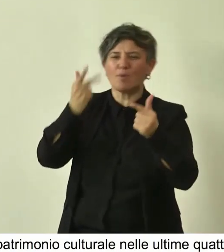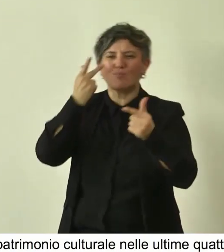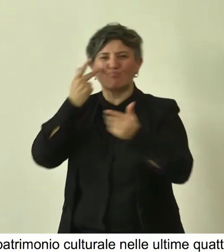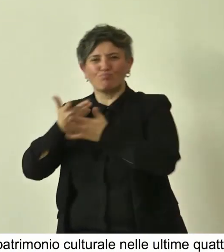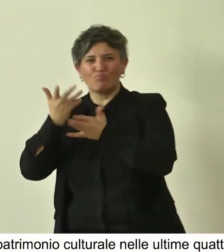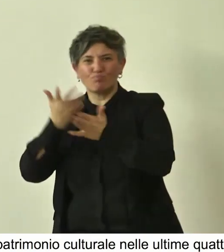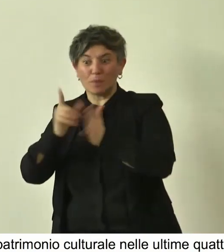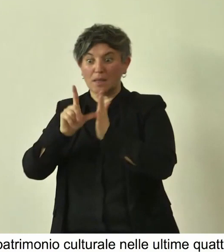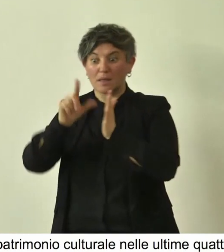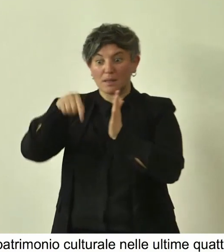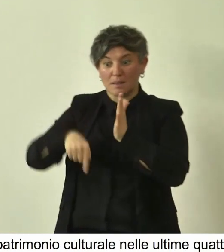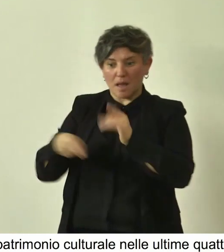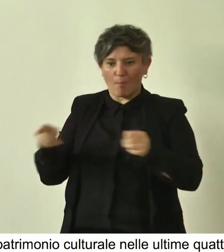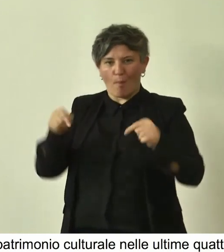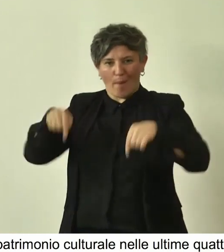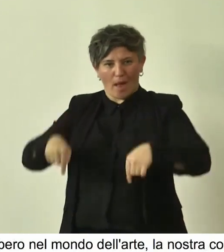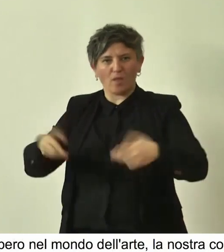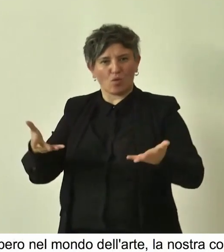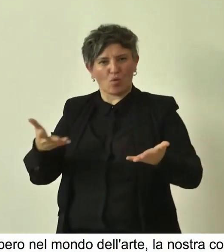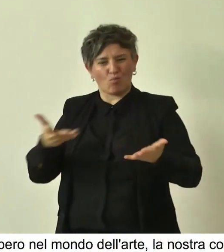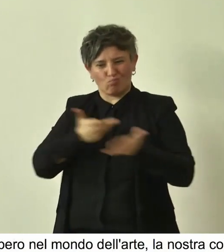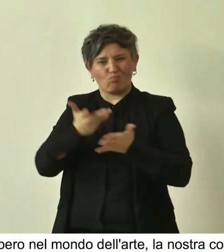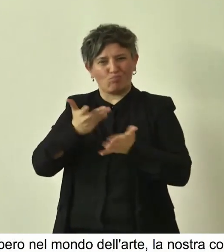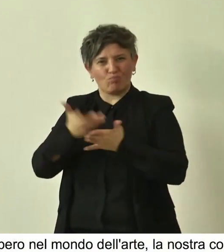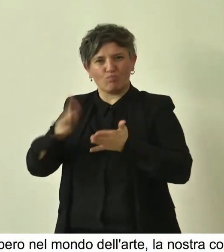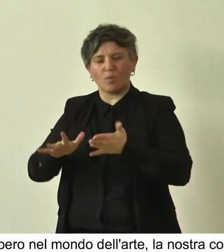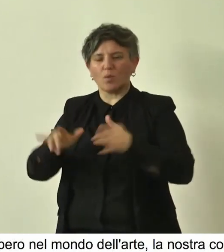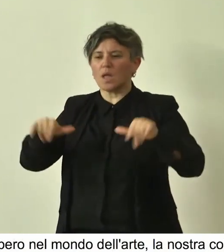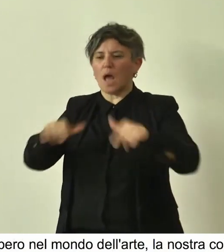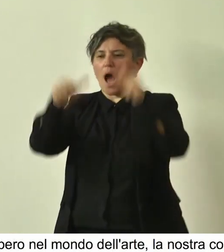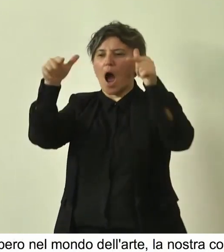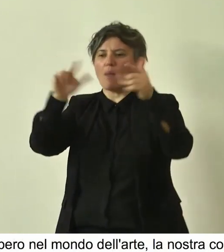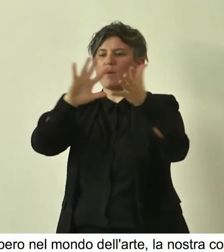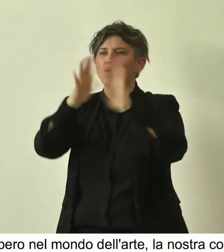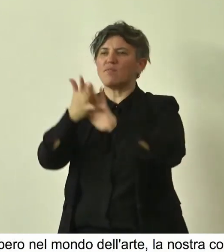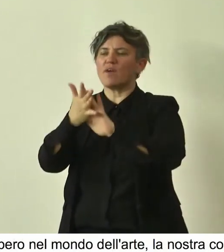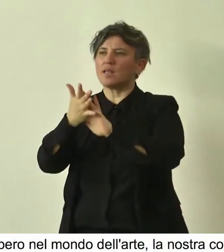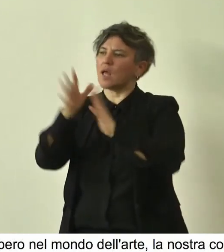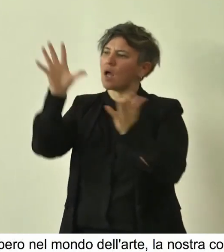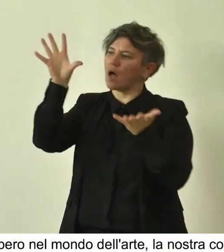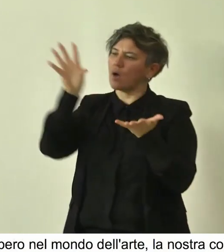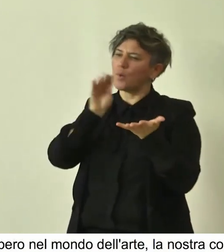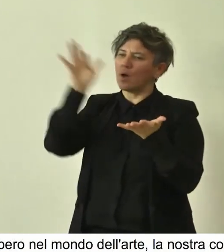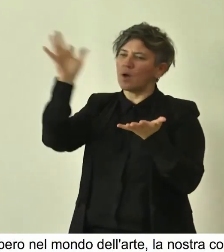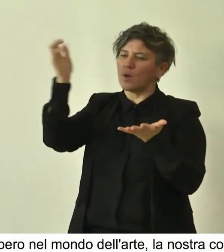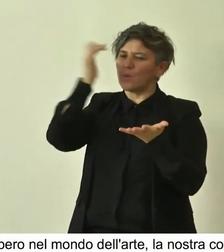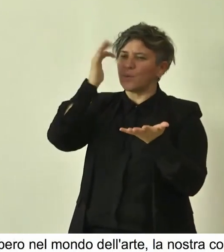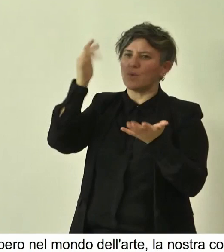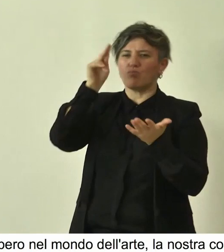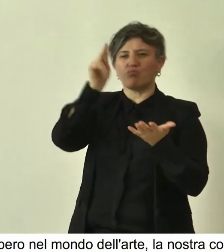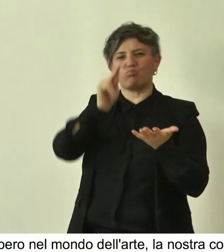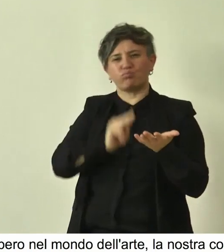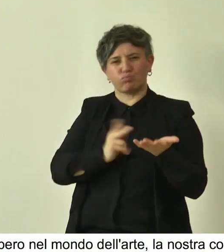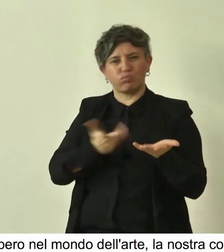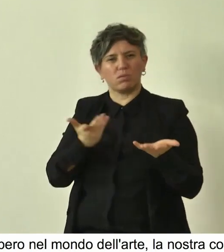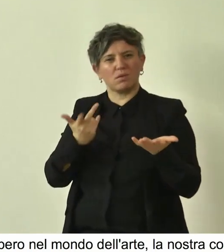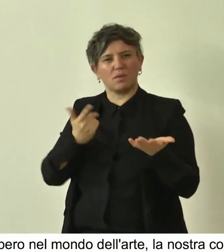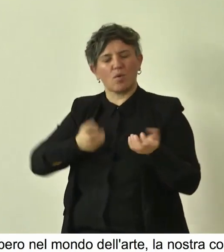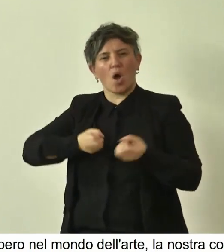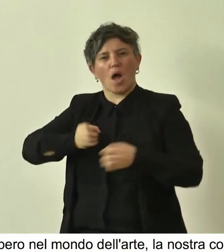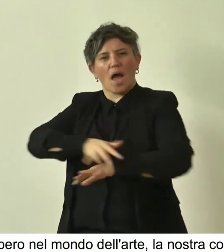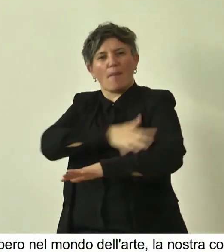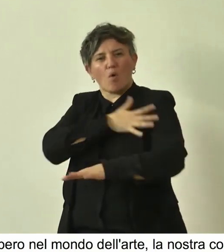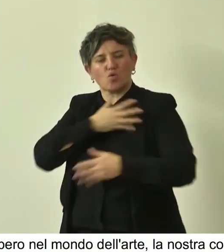contemporanee. Quindi l'albero come elemento di ispirazione, come elemento di emozione e quindi anche il valore